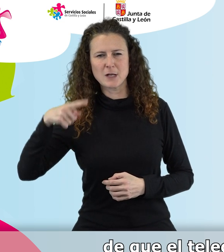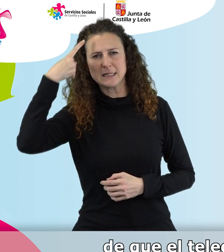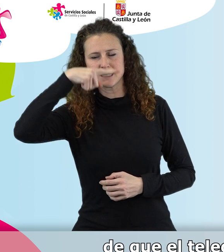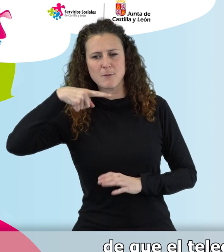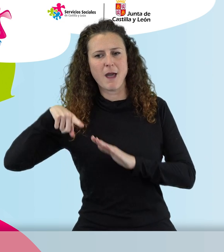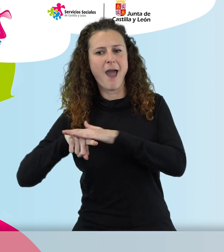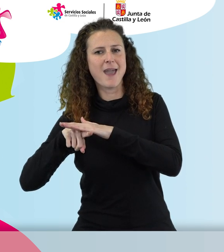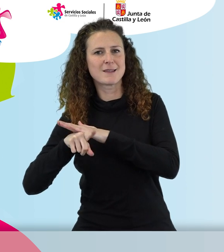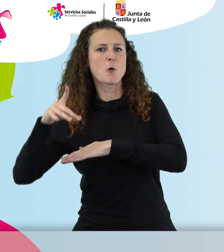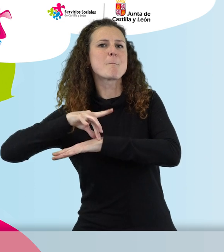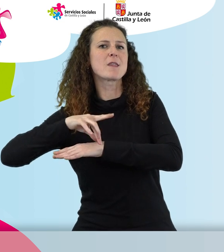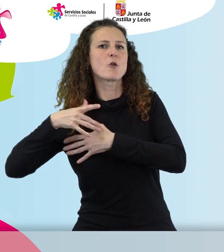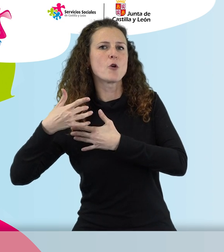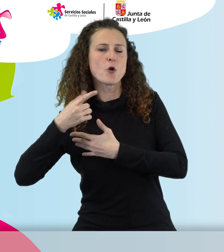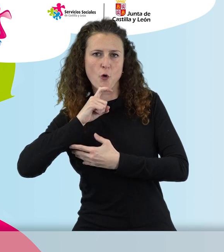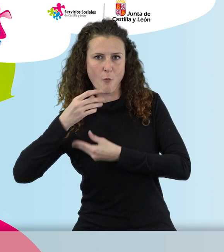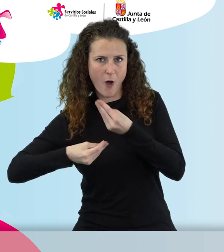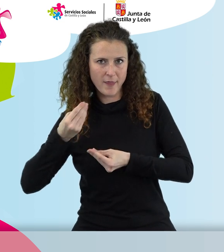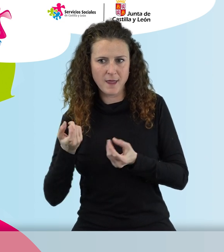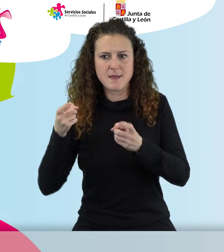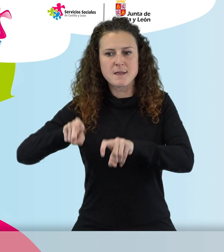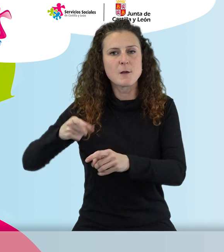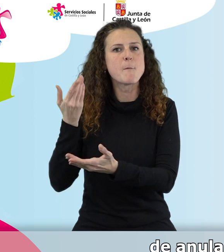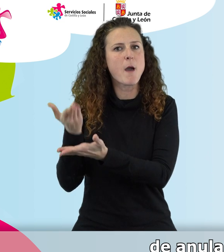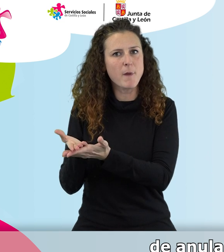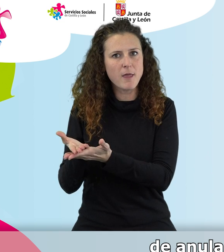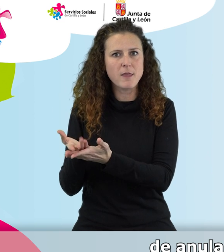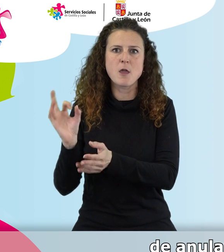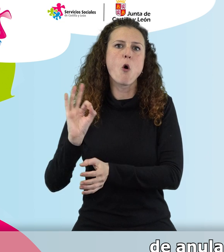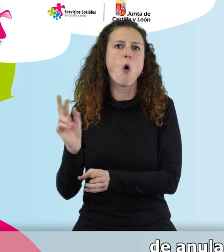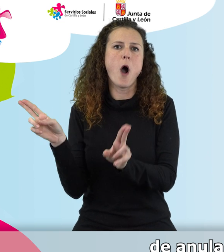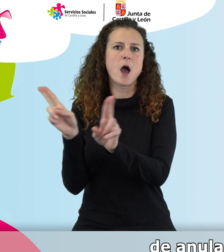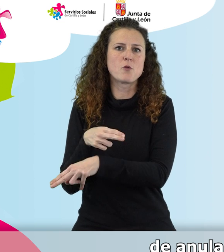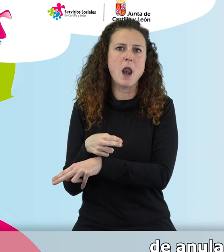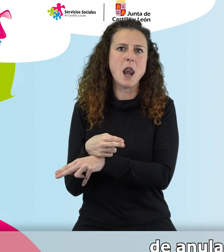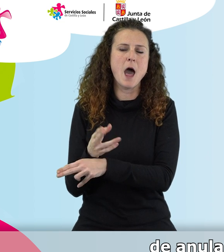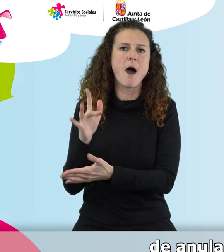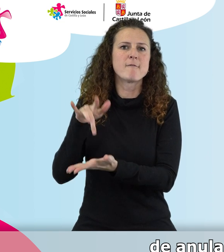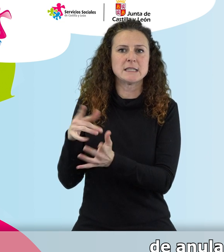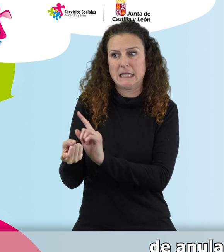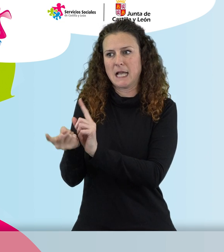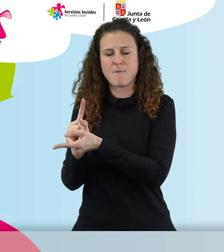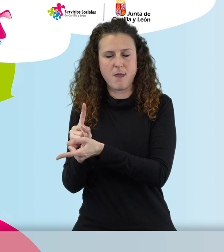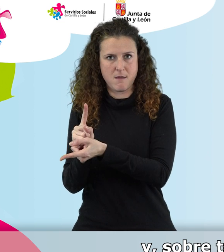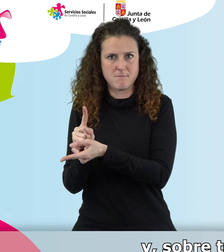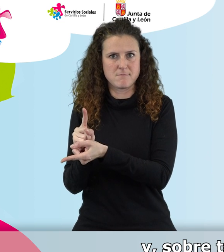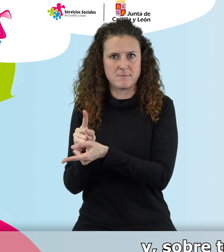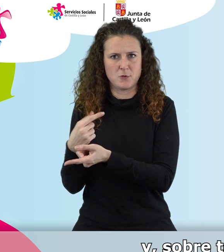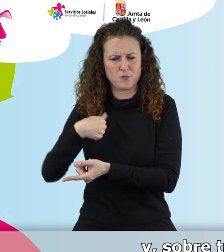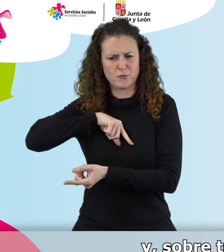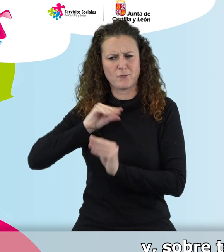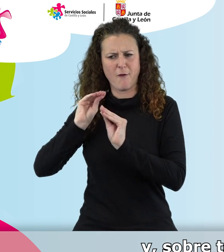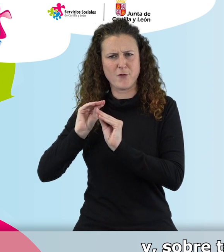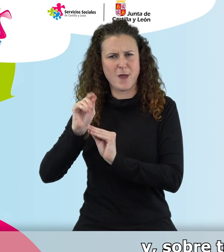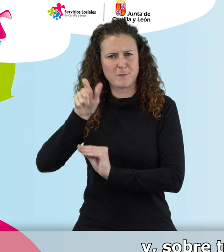gestiones y se encargue de pedir la cita, de anularla, de cambiar la fecha si es necesario, y sobre